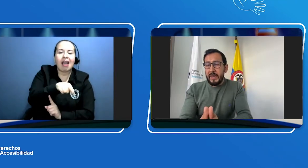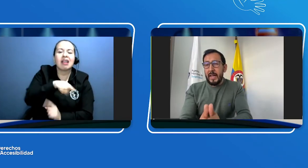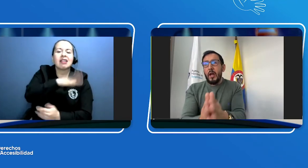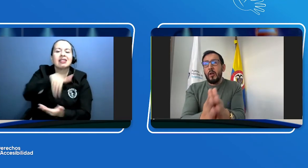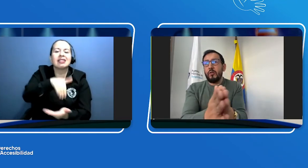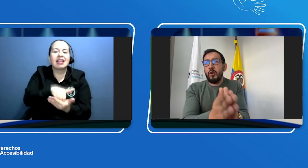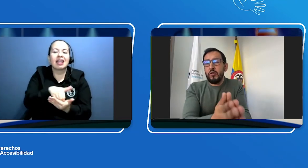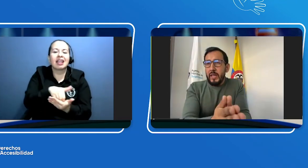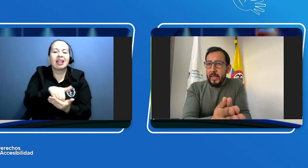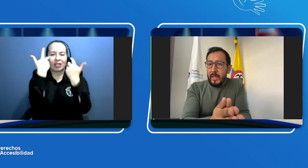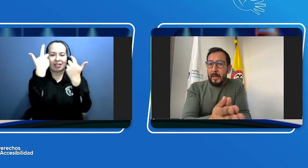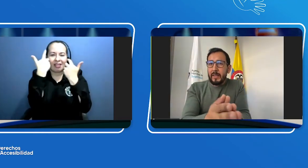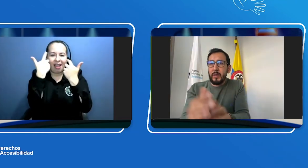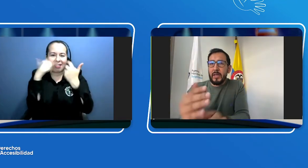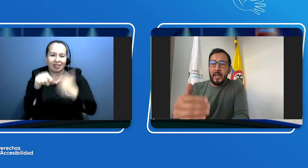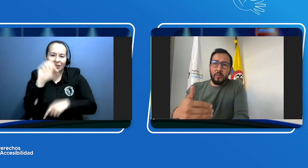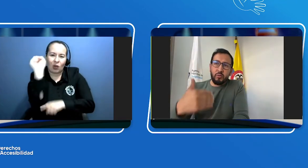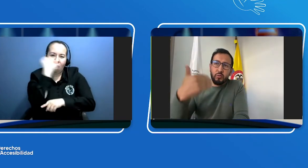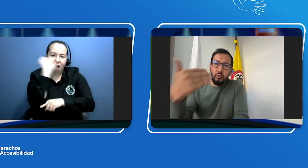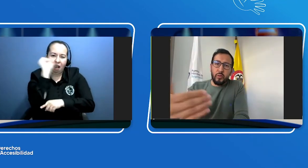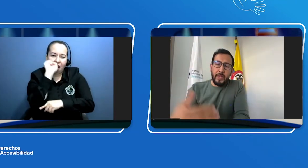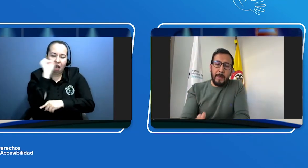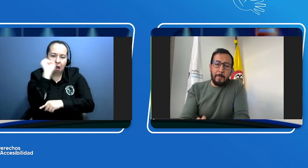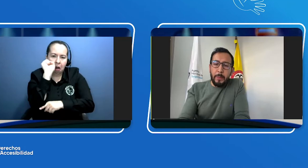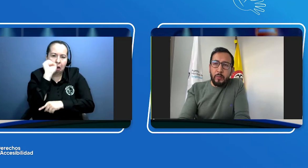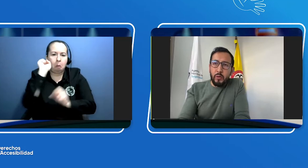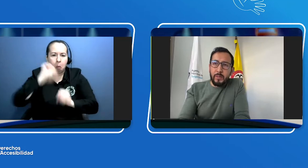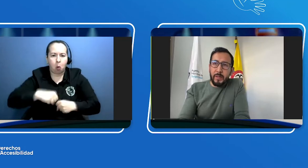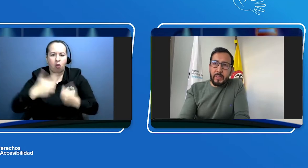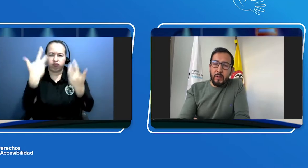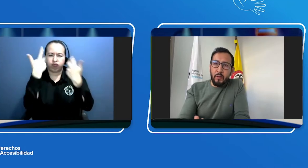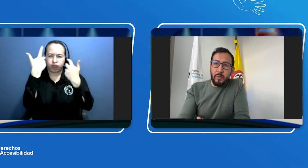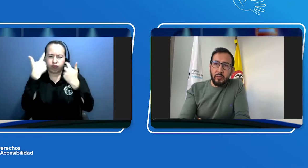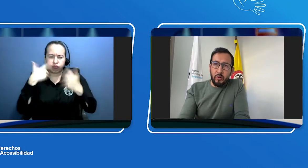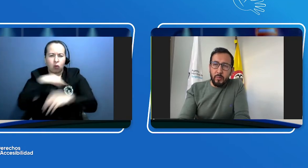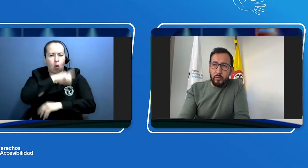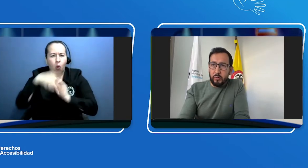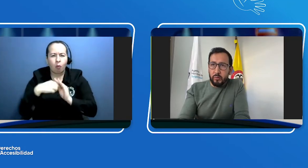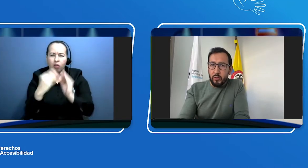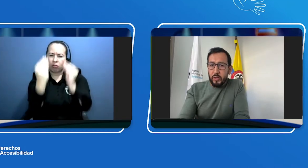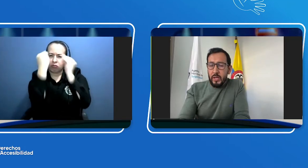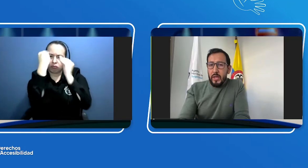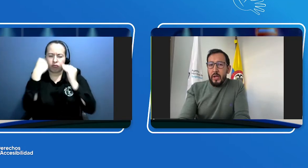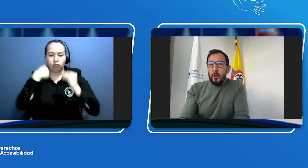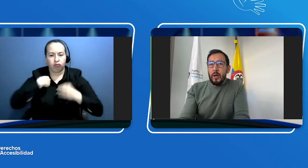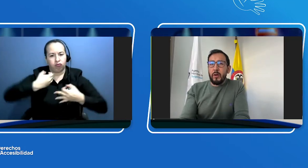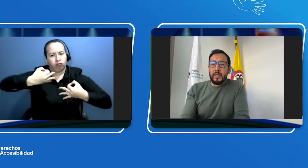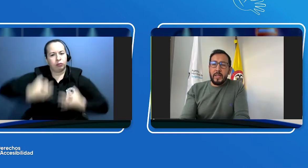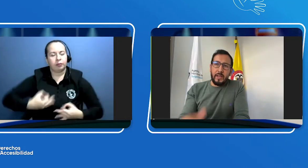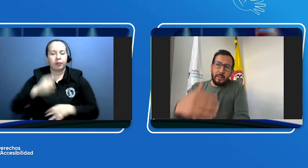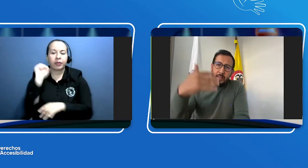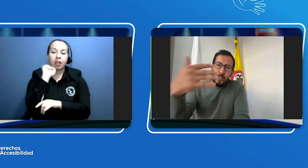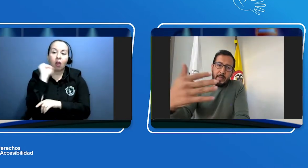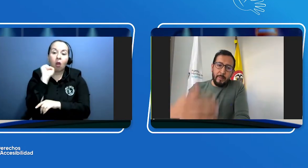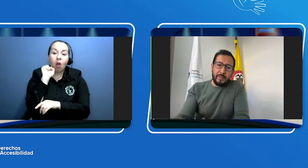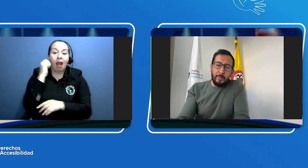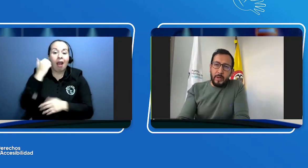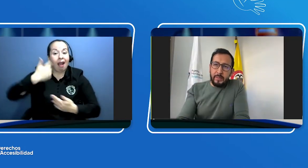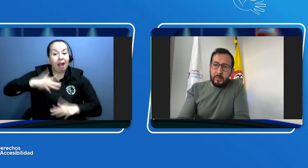donde recibirá su respectiva formación como conductor. Luego de pasar por el centro de